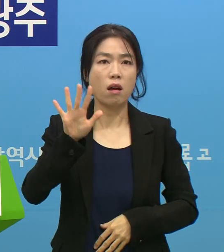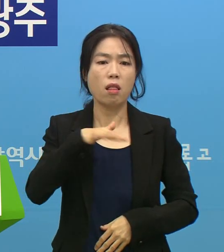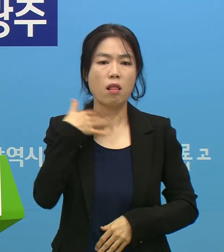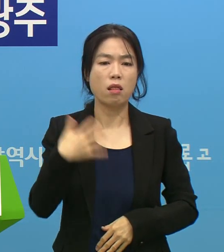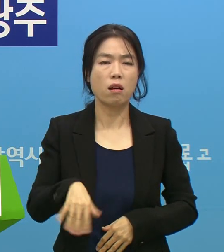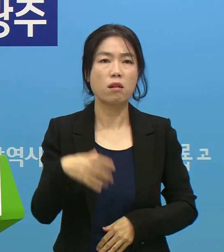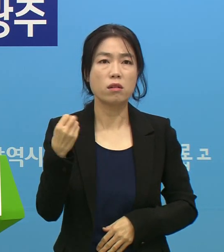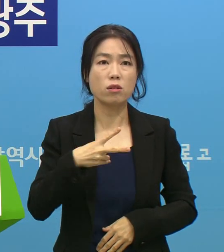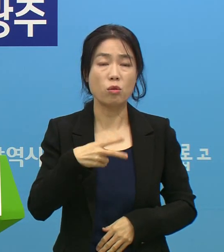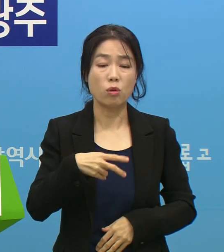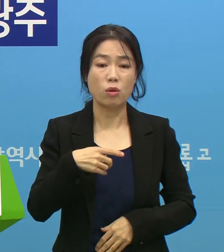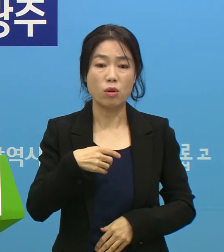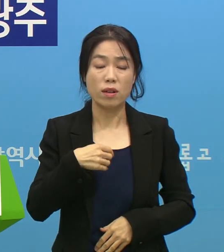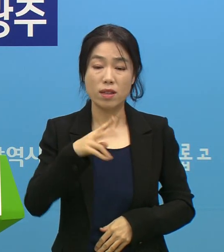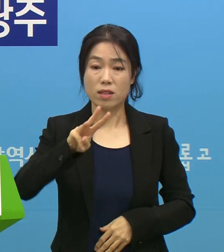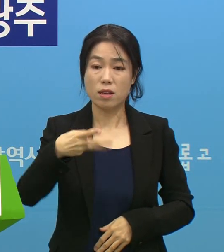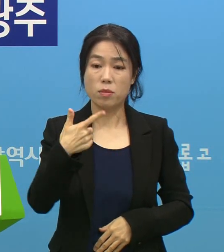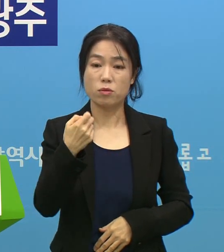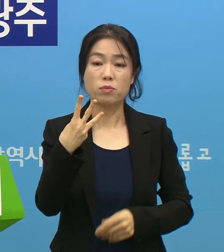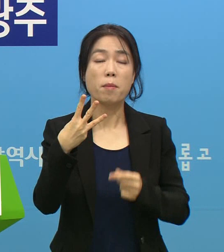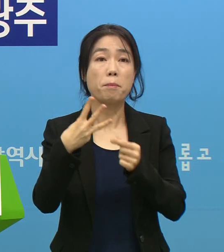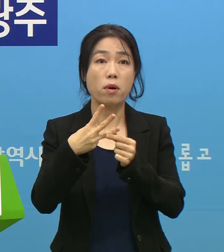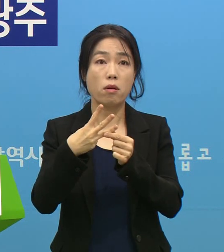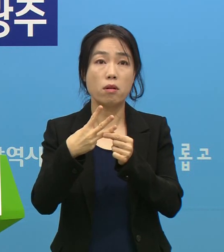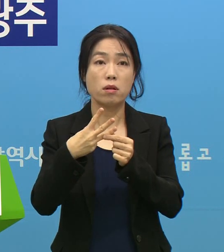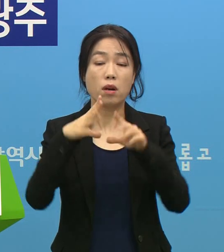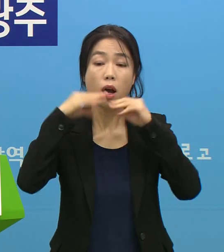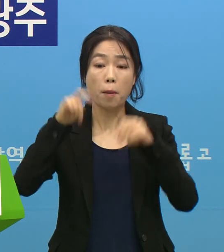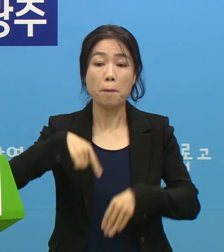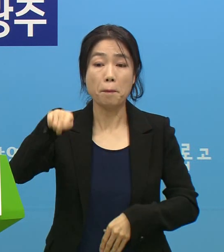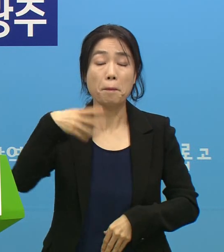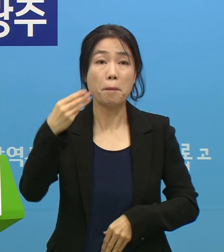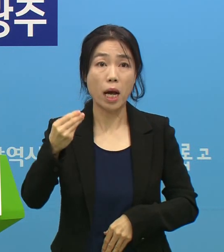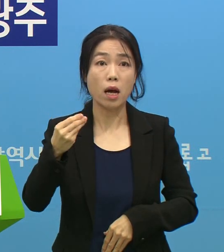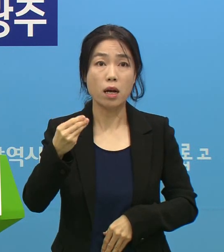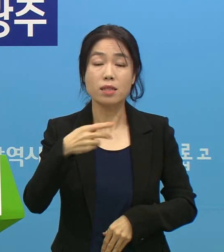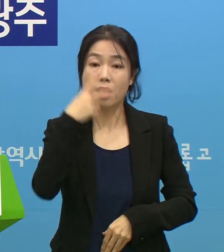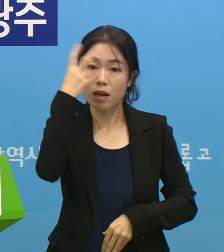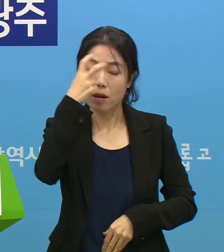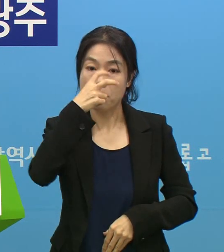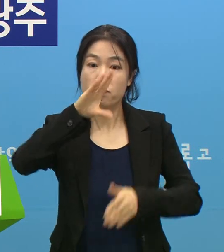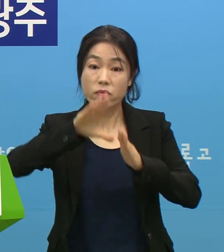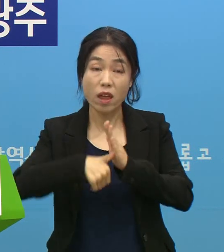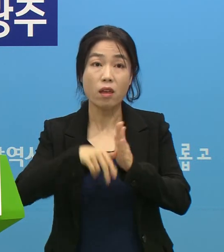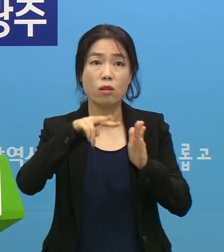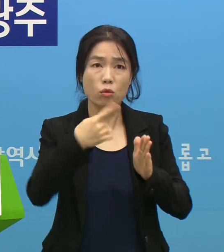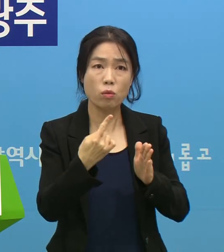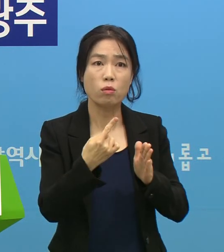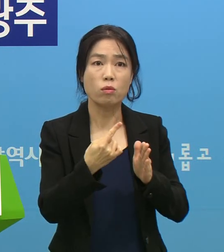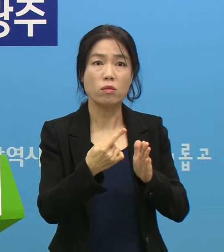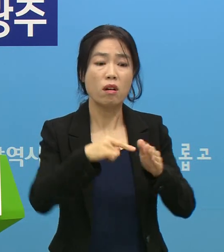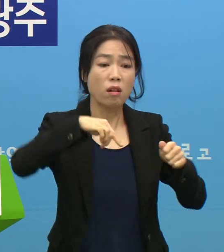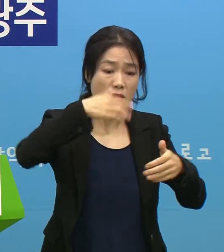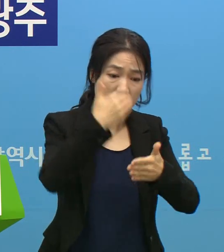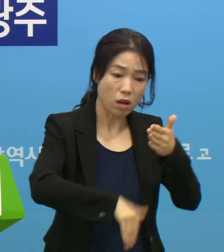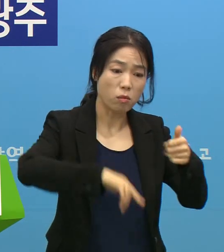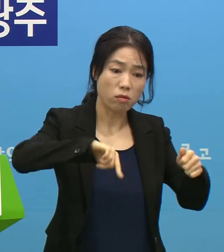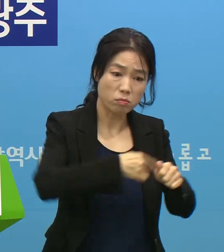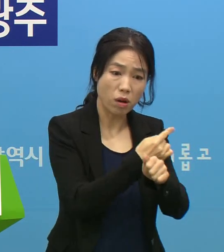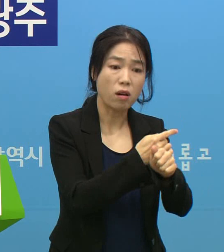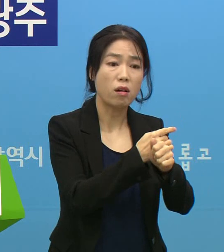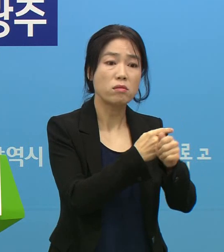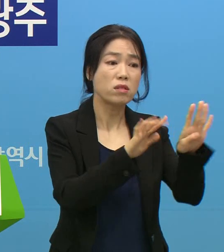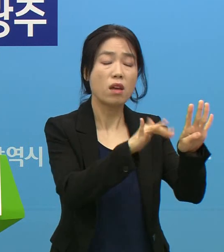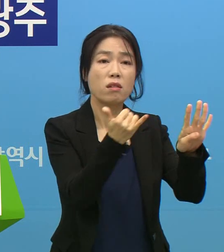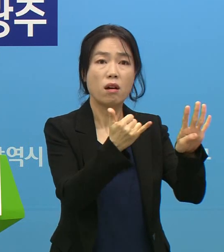첫 번째 363번이 광화문 다녀온 걸로 검사를 받을 때조차도 그때 같이 다녀왔음에도